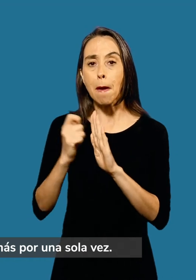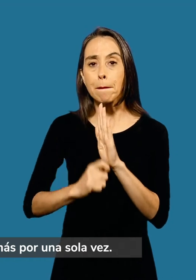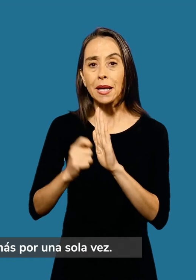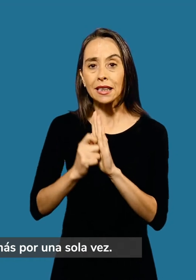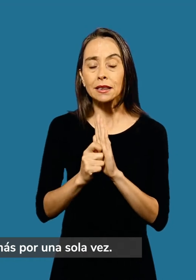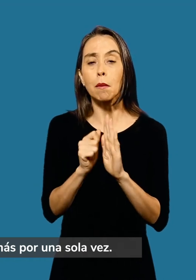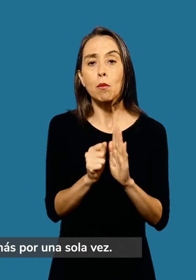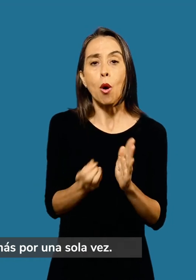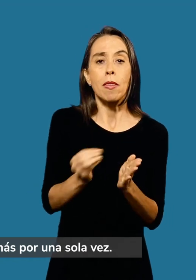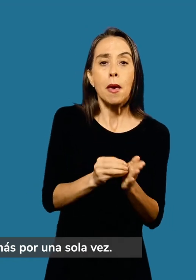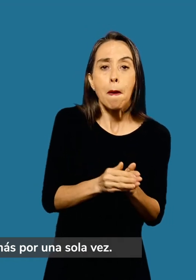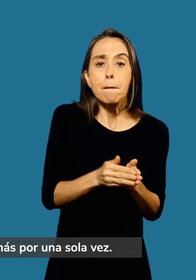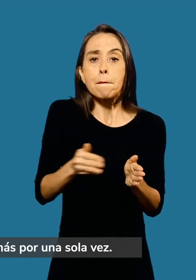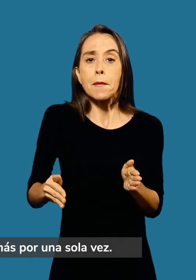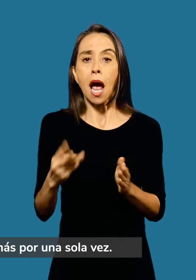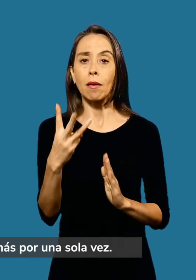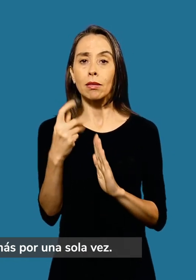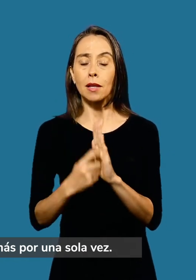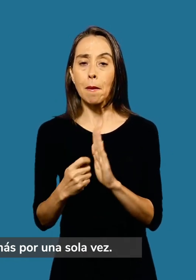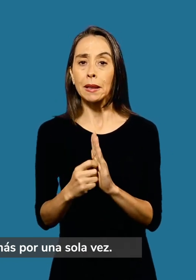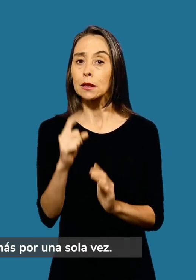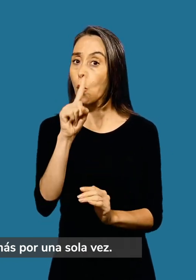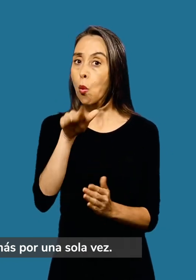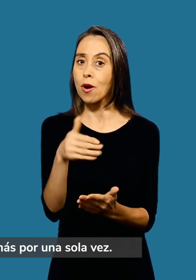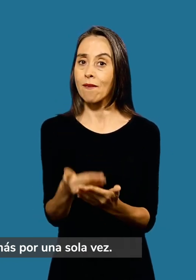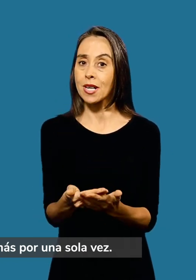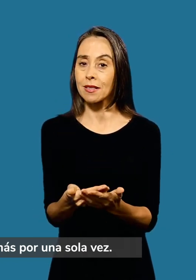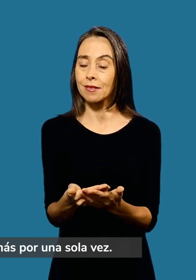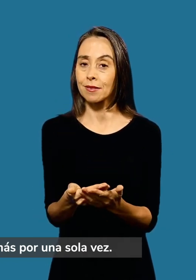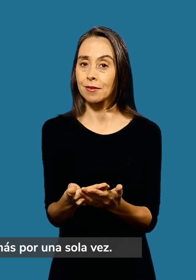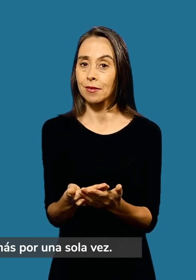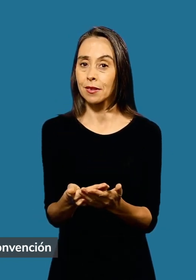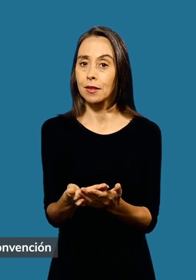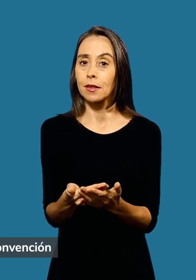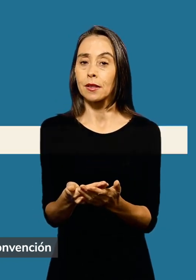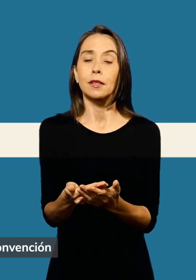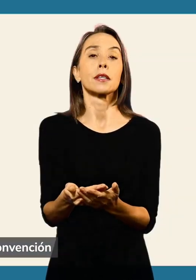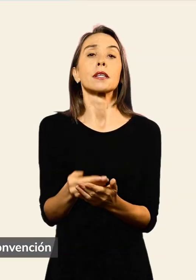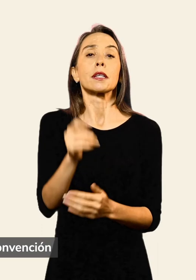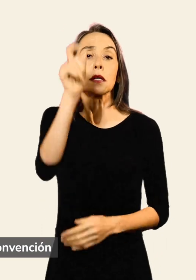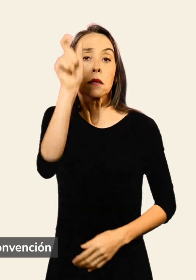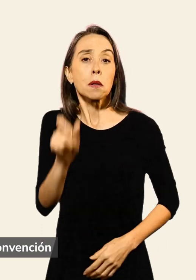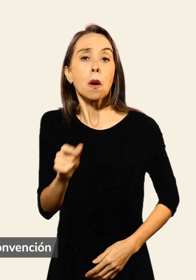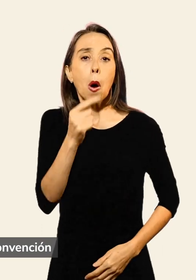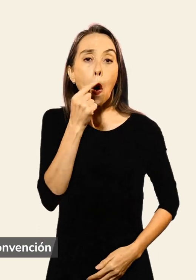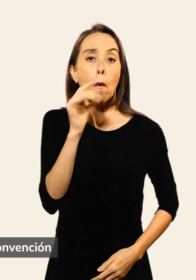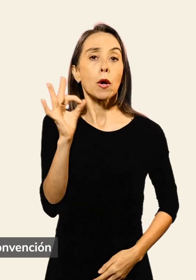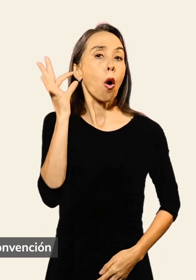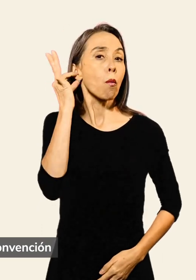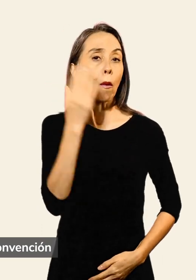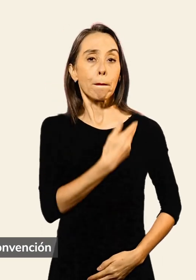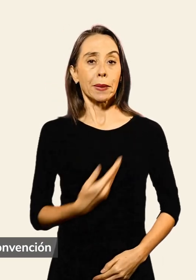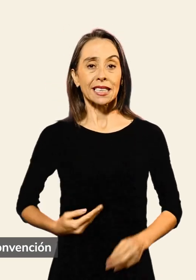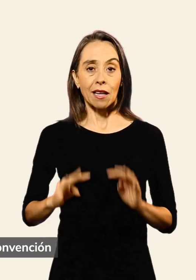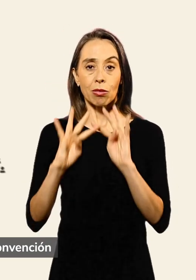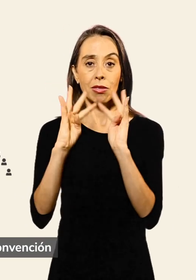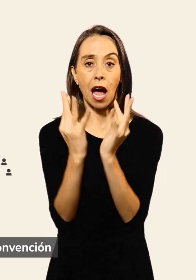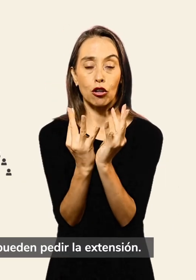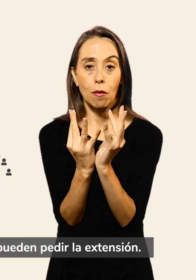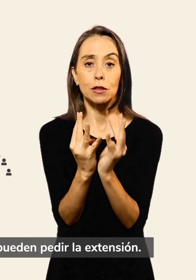meses más por una sola vez. Él o la presidenta de la convención o con los votos de un tercio de sus integrantes